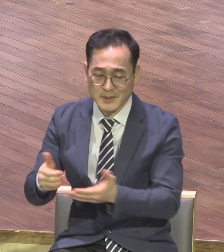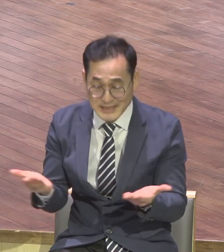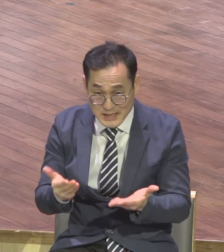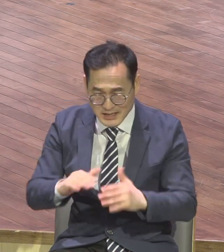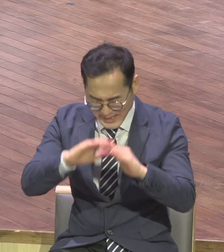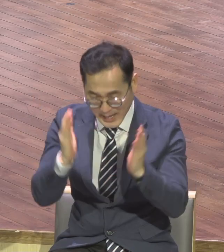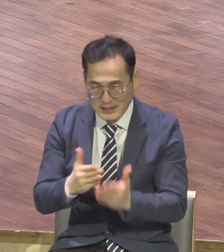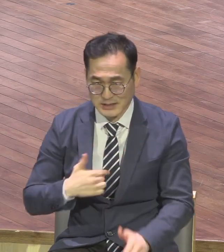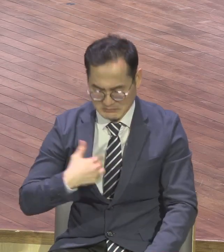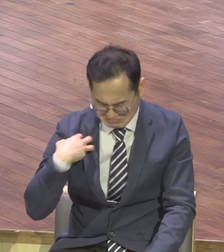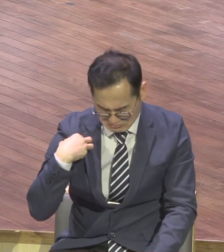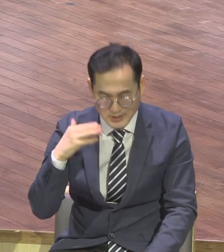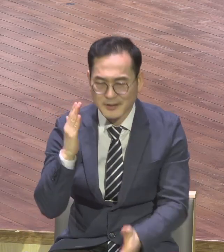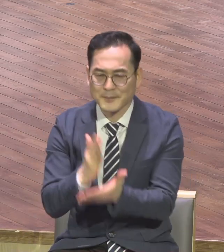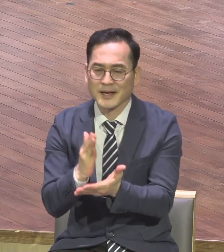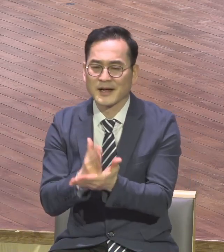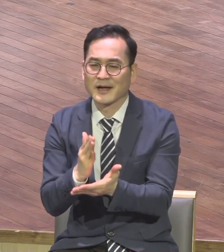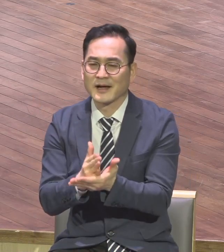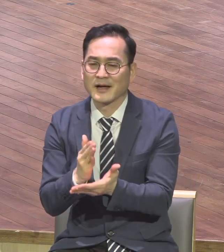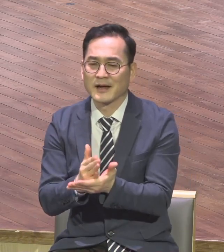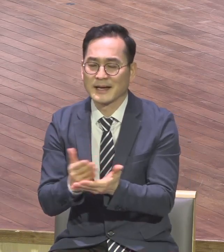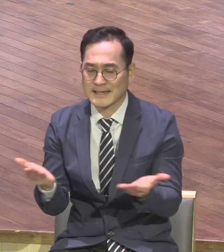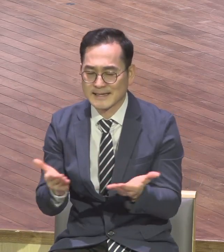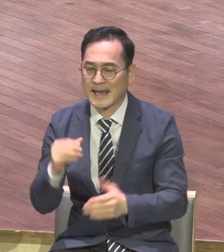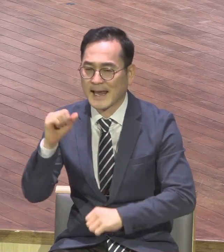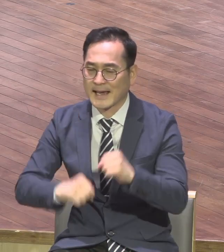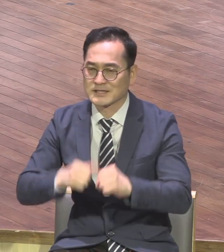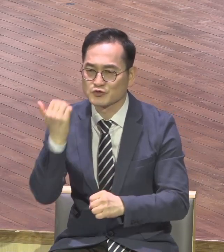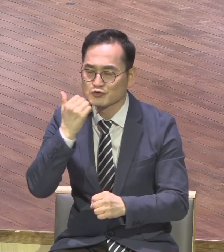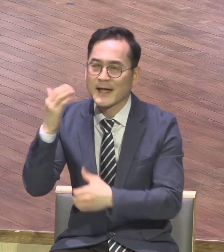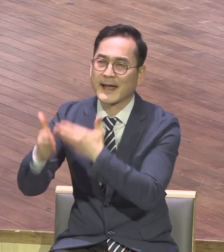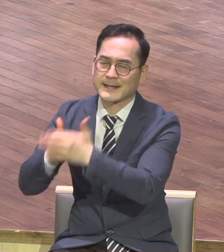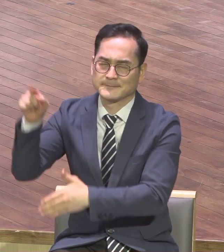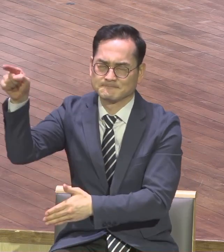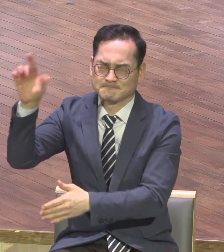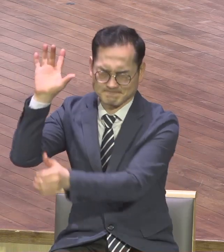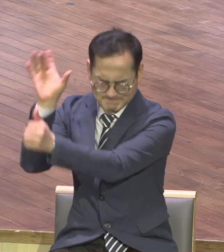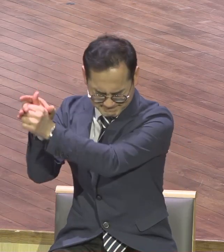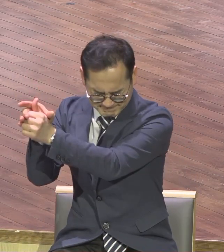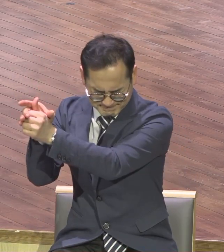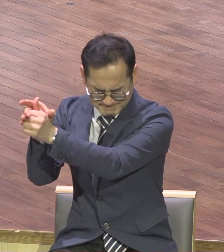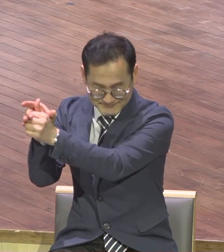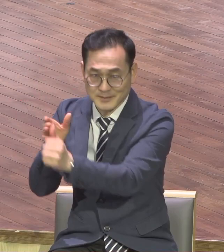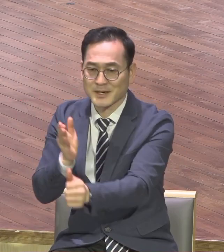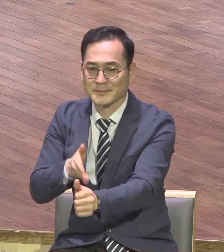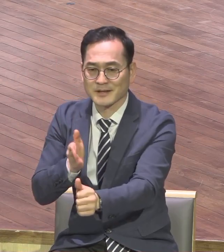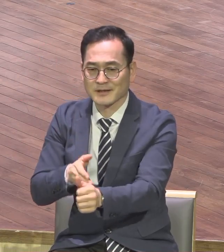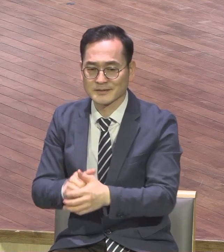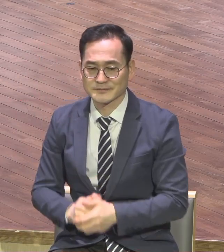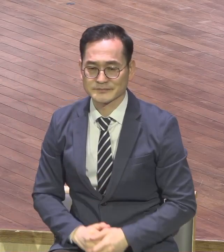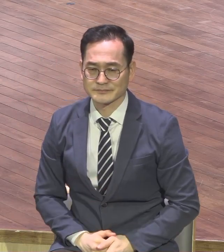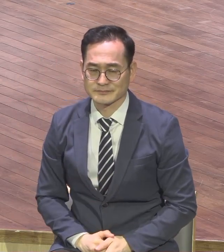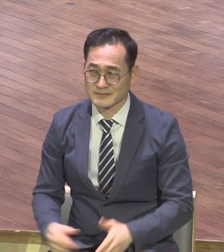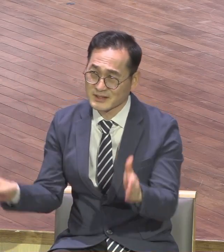오늘부터 이를 향하신 여우께 맡기시기 바랍니다 못 믿어 못 믿어 믿지를 않게